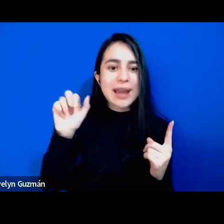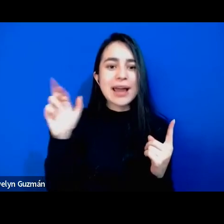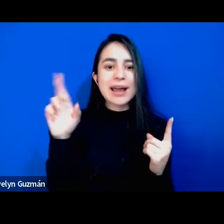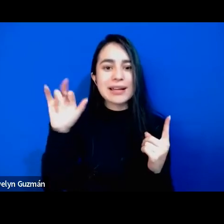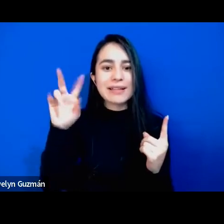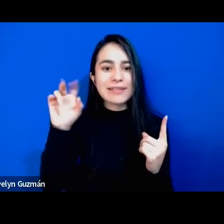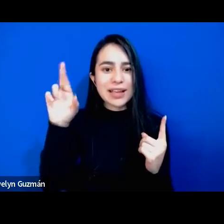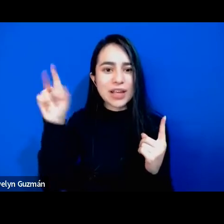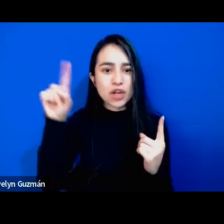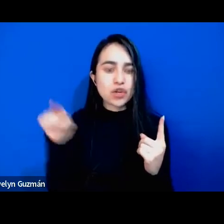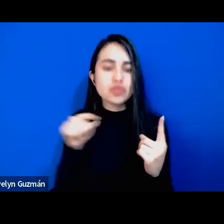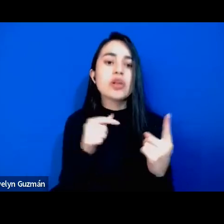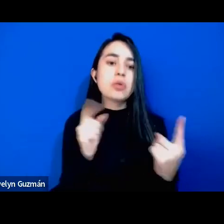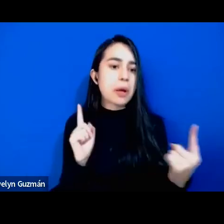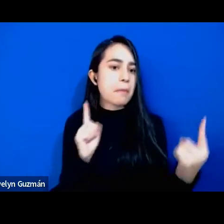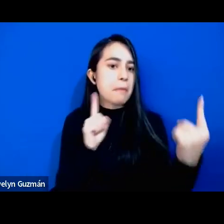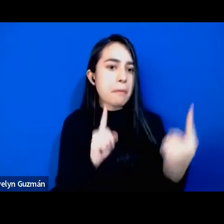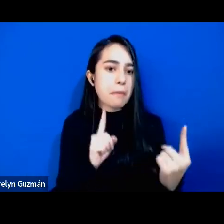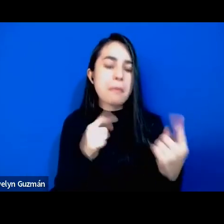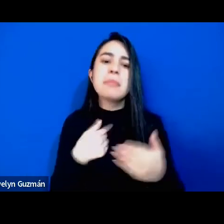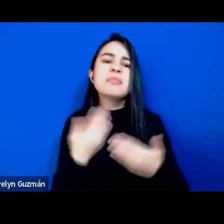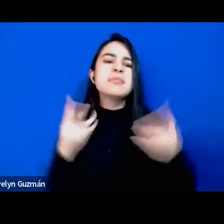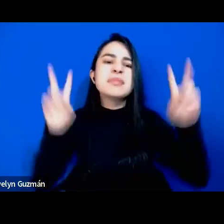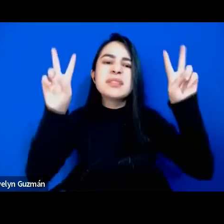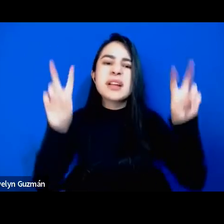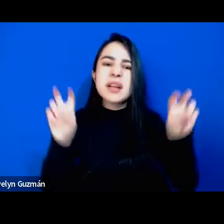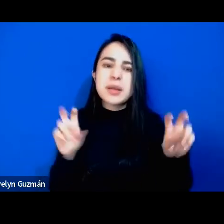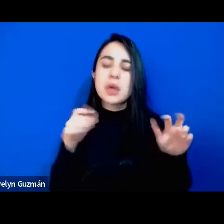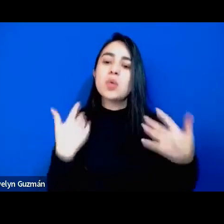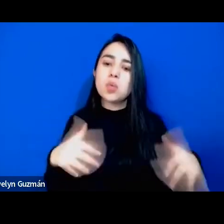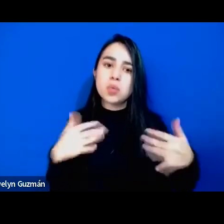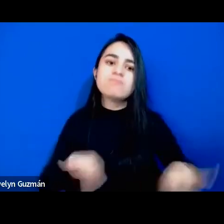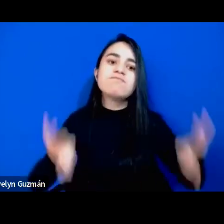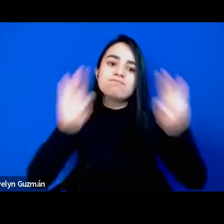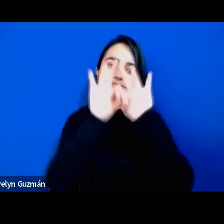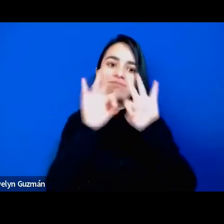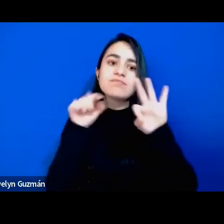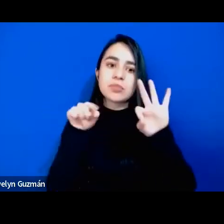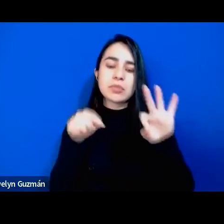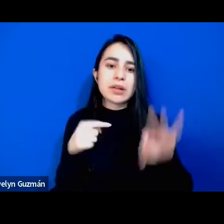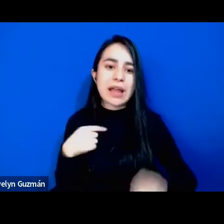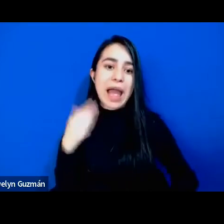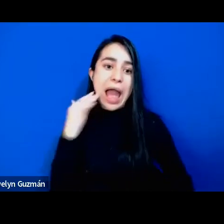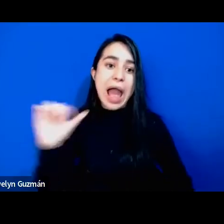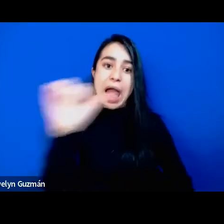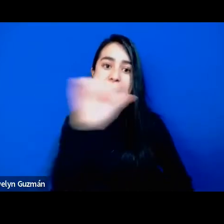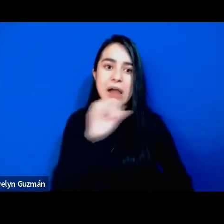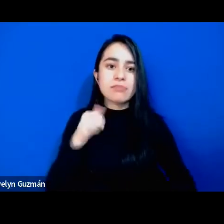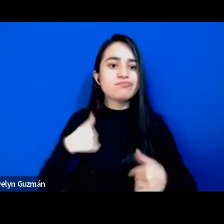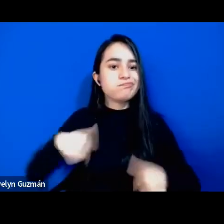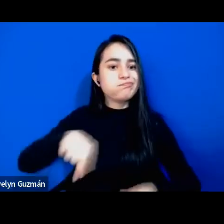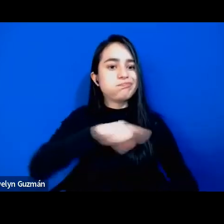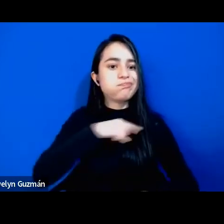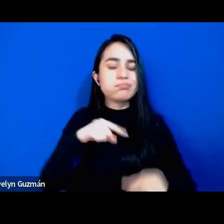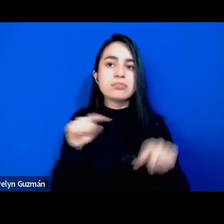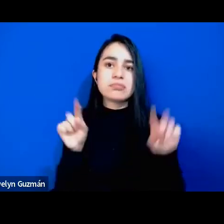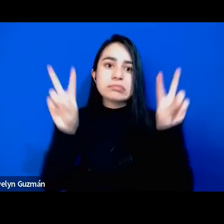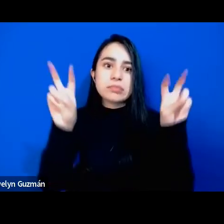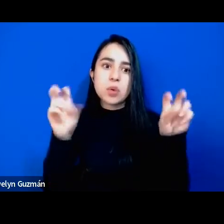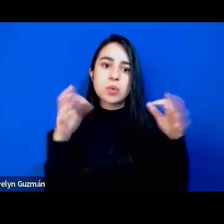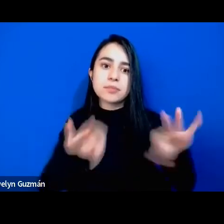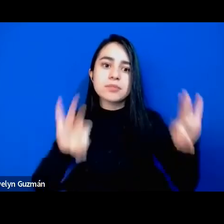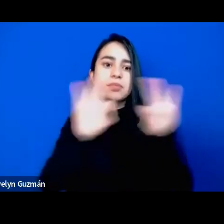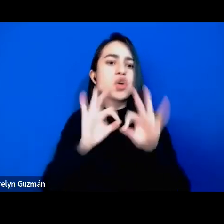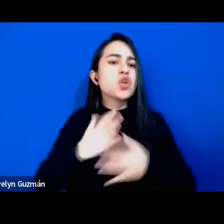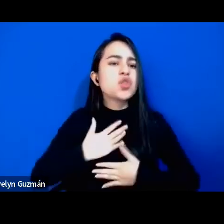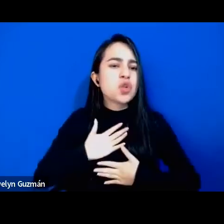oportunidad para hablar sobre asuntos muy importantes para nosotras. Y yo quiero